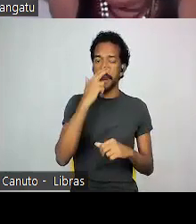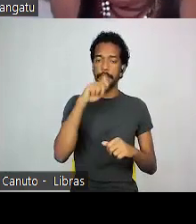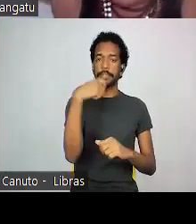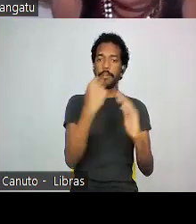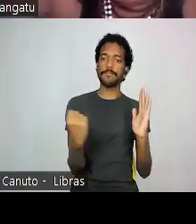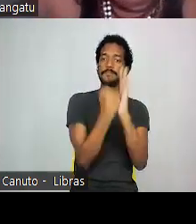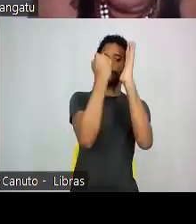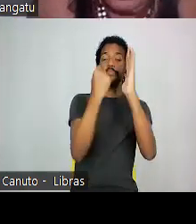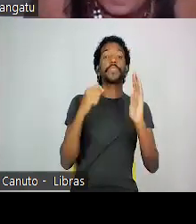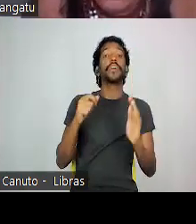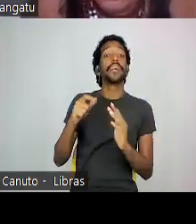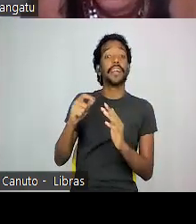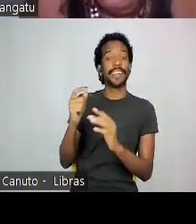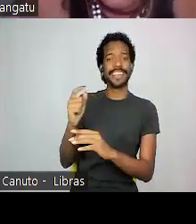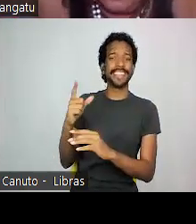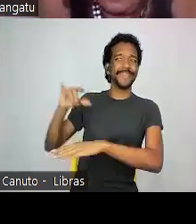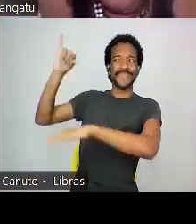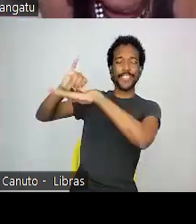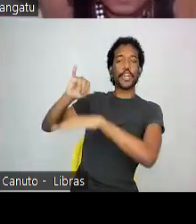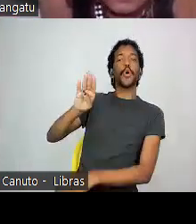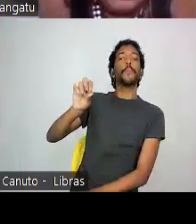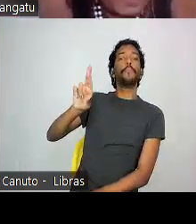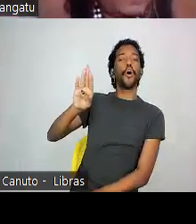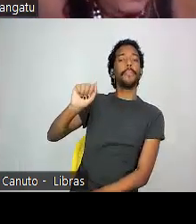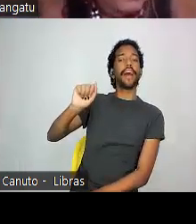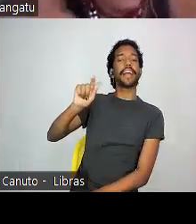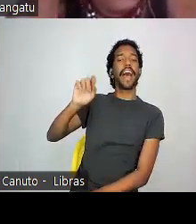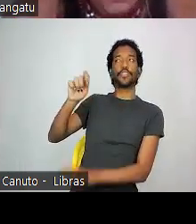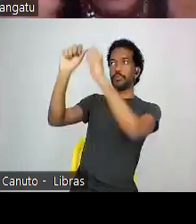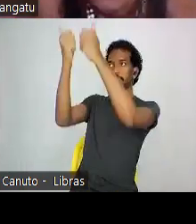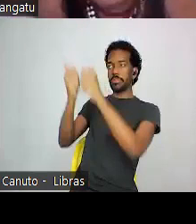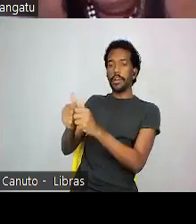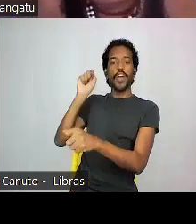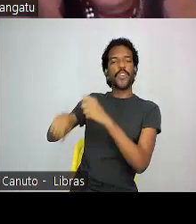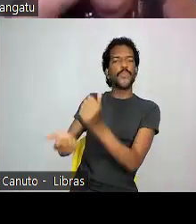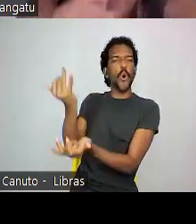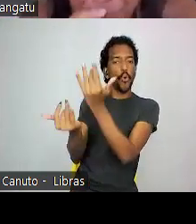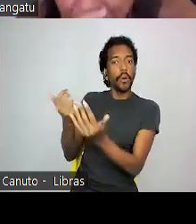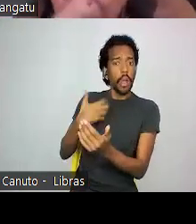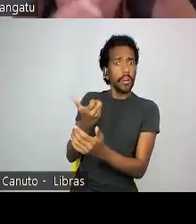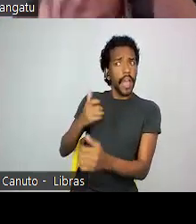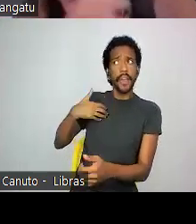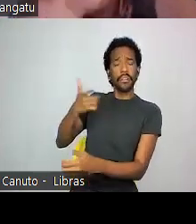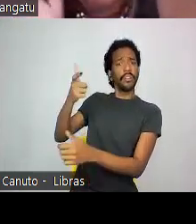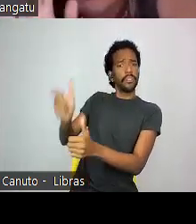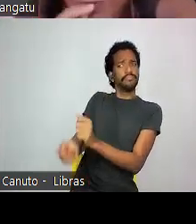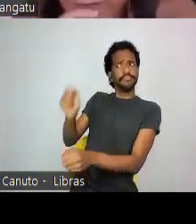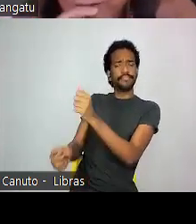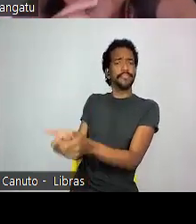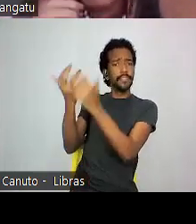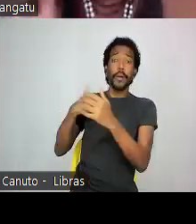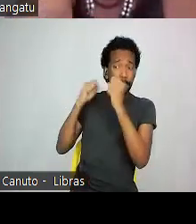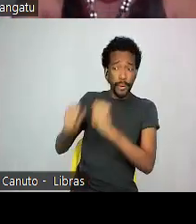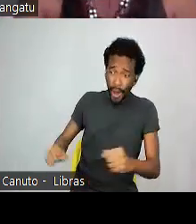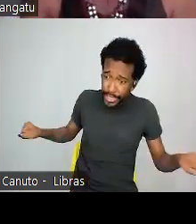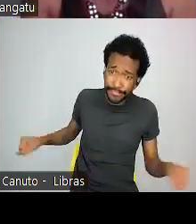colocaram fogo na estátua do Borba Gato, eu quero mais que Borba Gato se lasque mesmo. Para mim pode derrubar. Não tem nenhum problema com